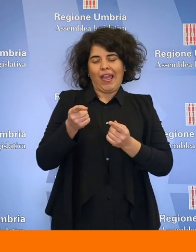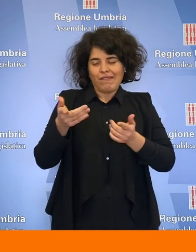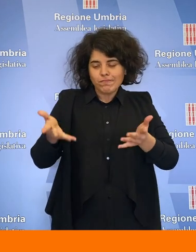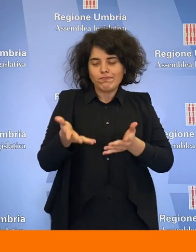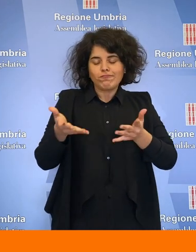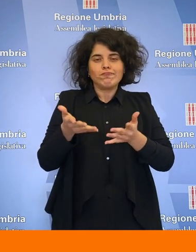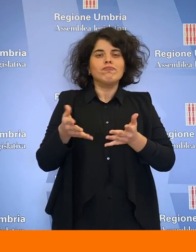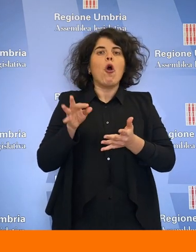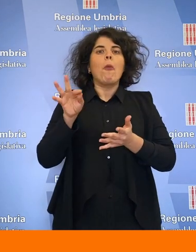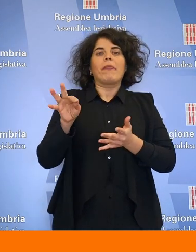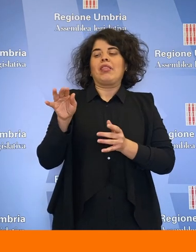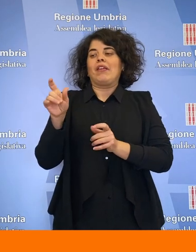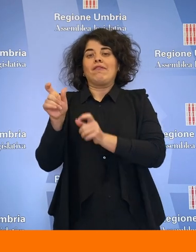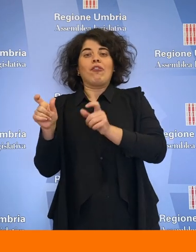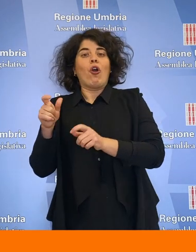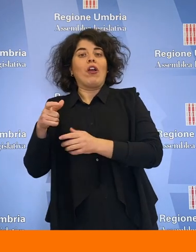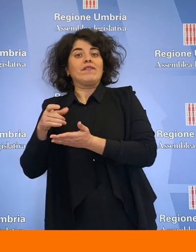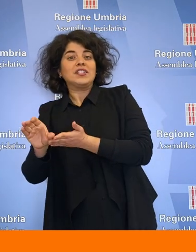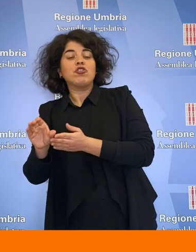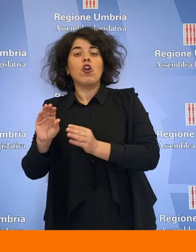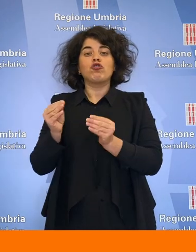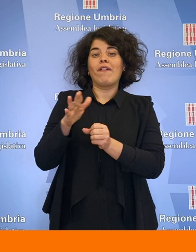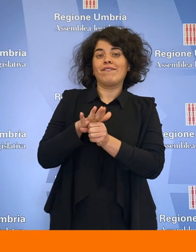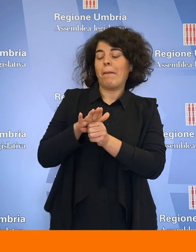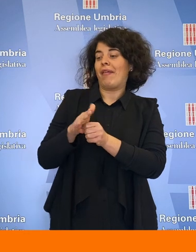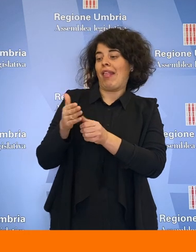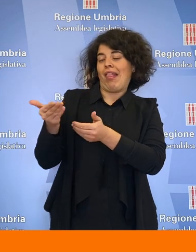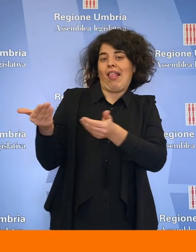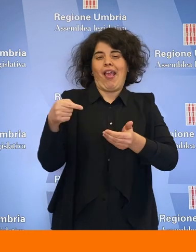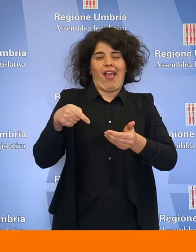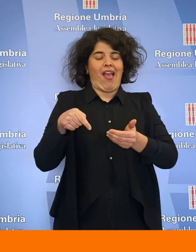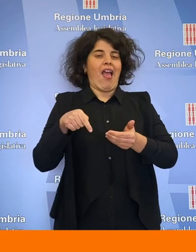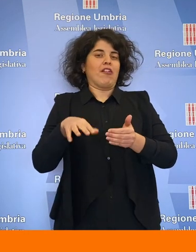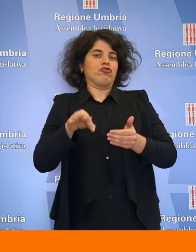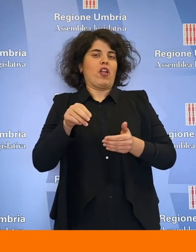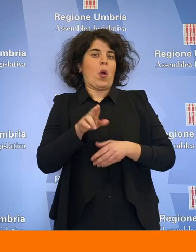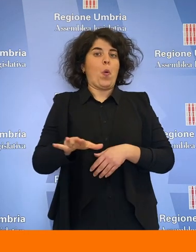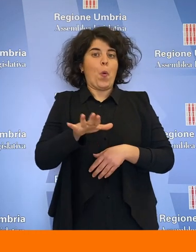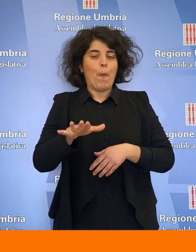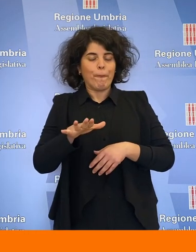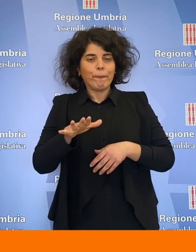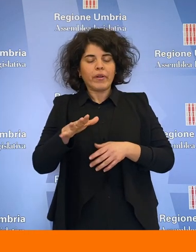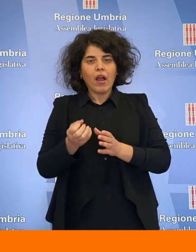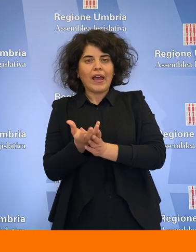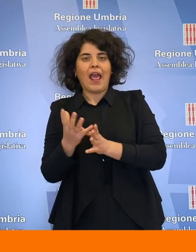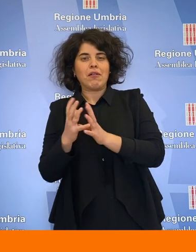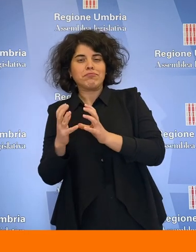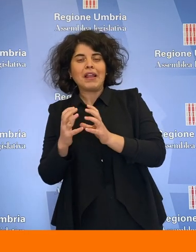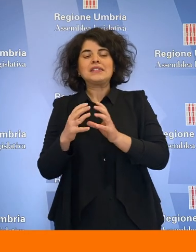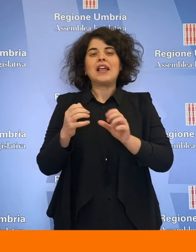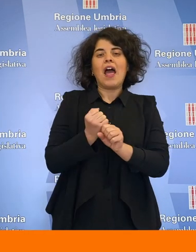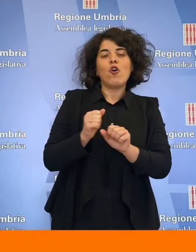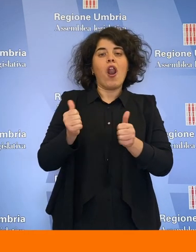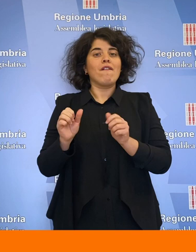giovani e famiglie, possano scegliere l'Umbria per creare impresa, lavorare, formarsi e vivere. Il DEFRA